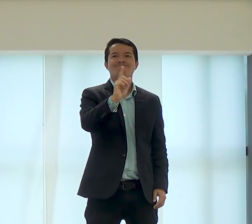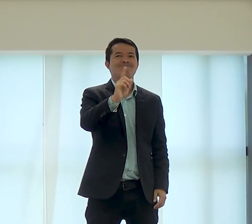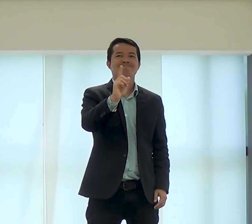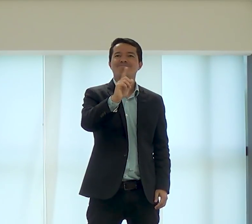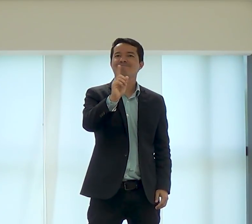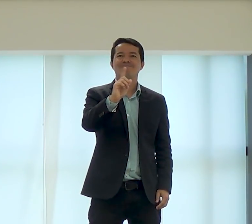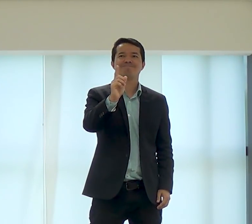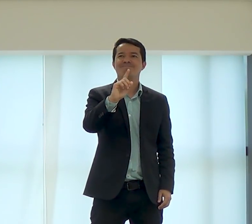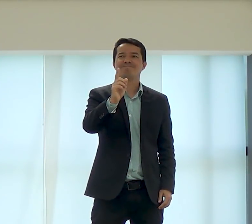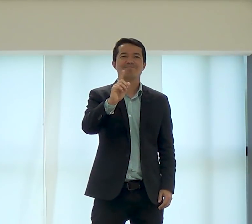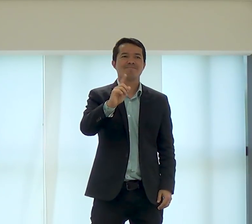não,